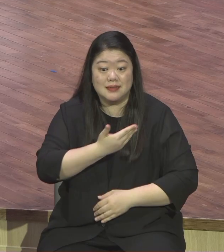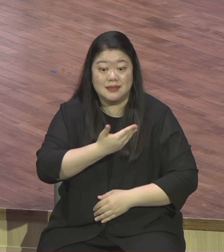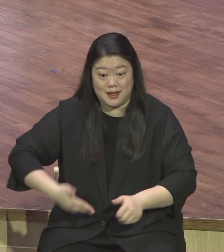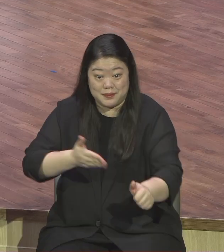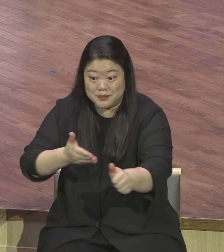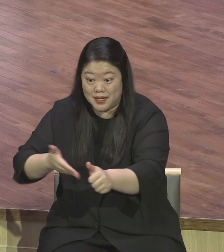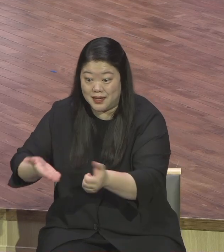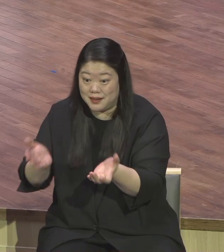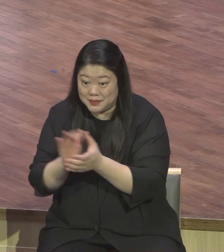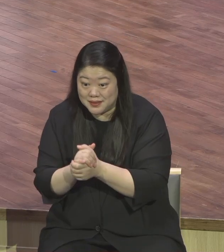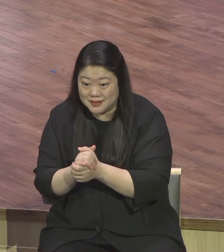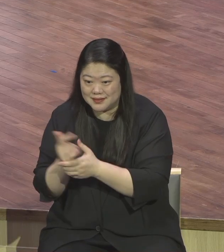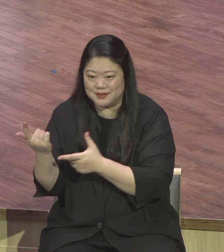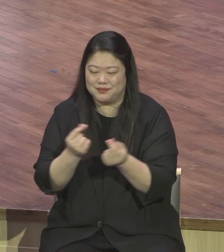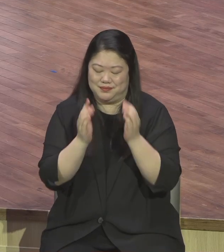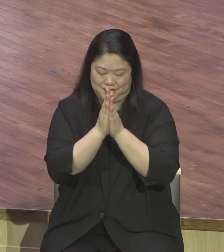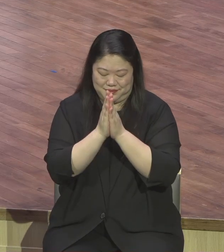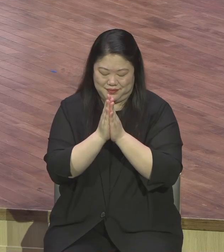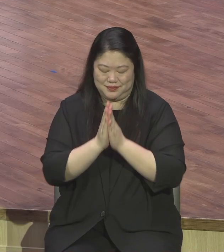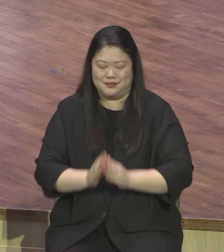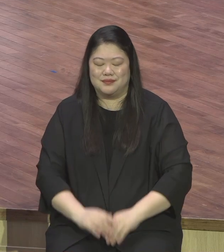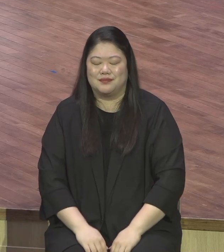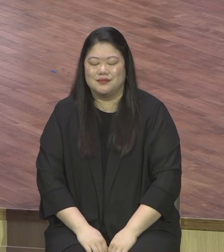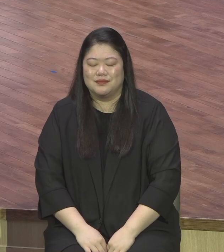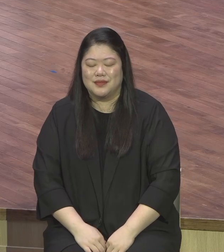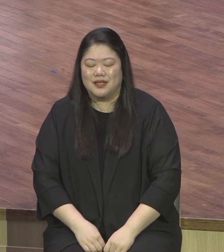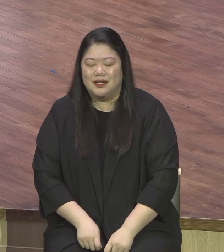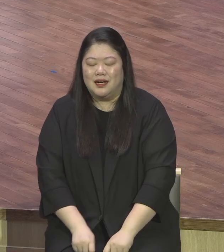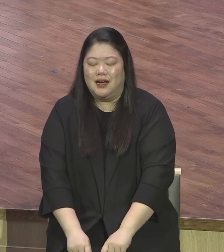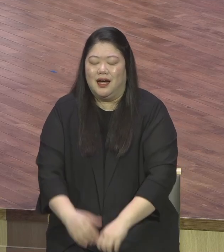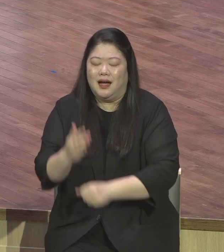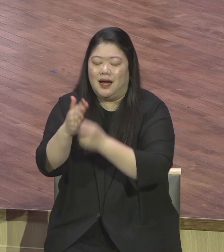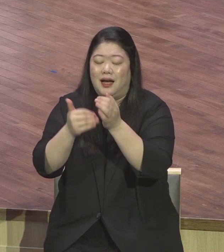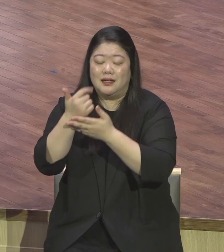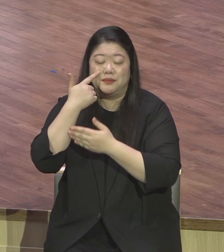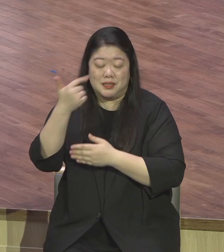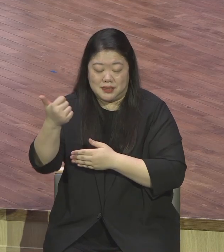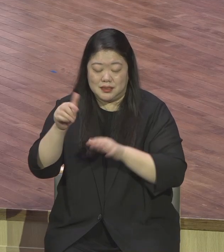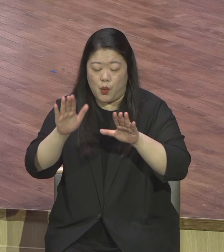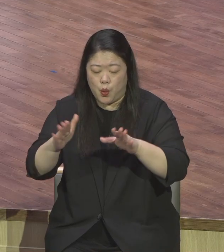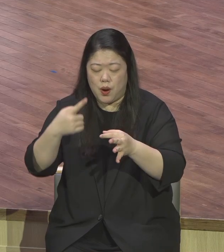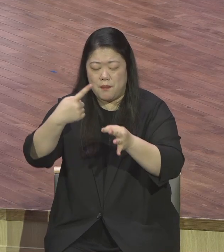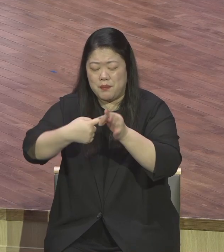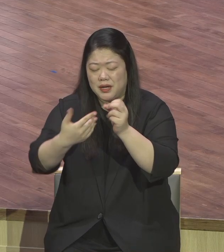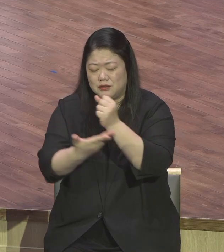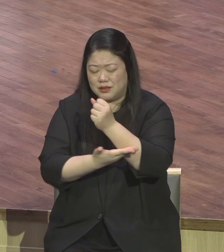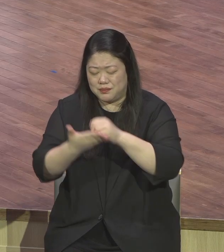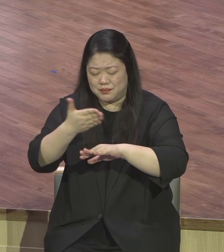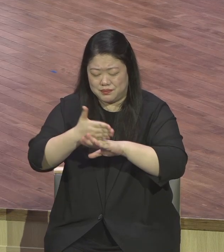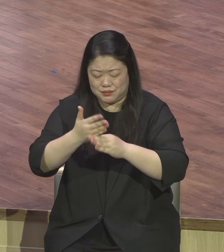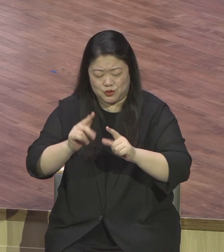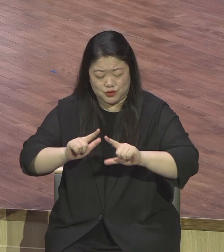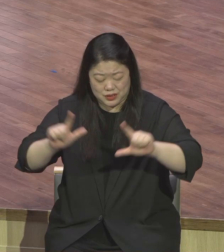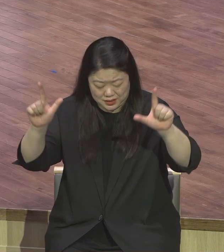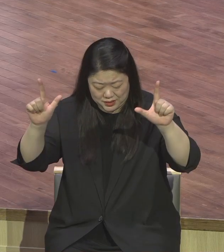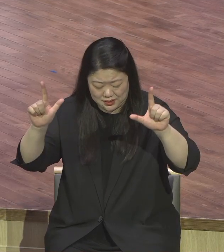기도합시다 아버지 하나님 맥주감사주의를 맞이해서 모든 것을 감사로 편집하는